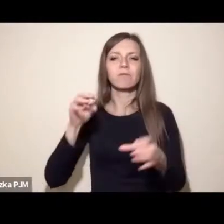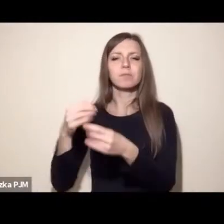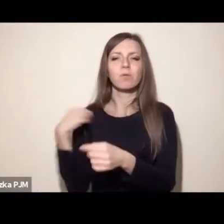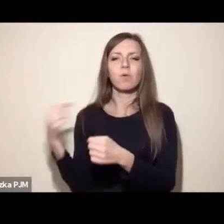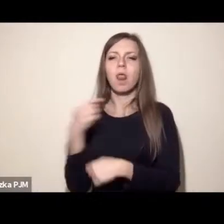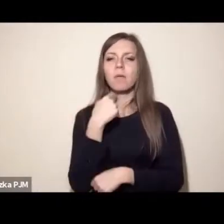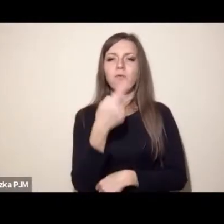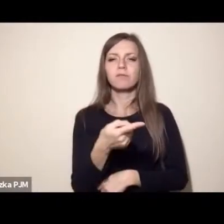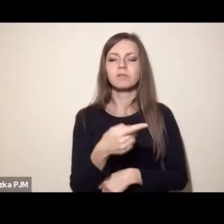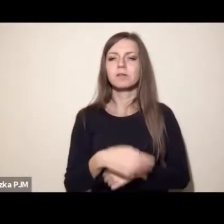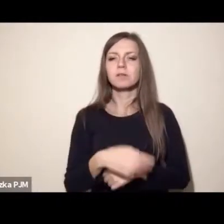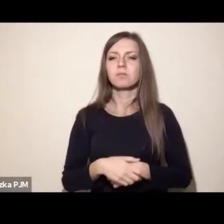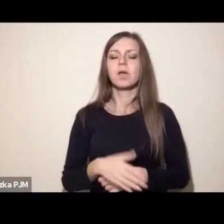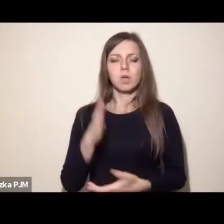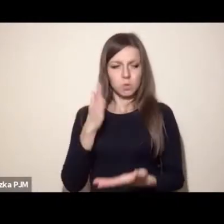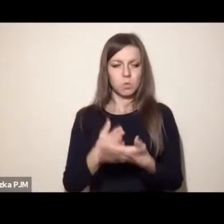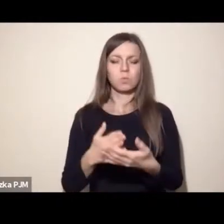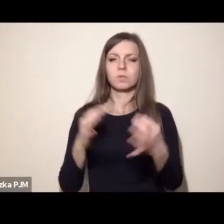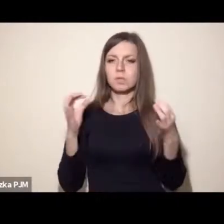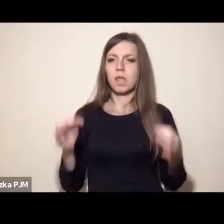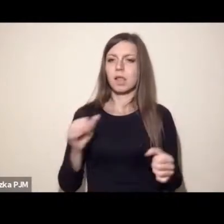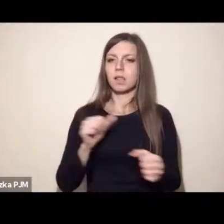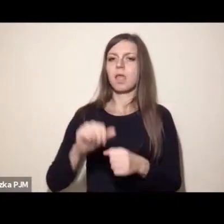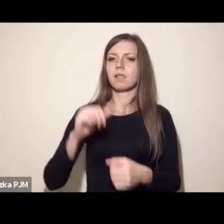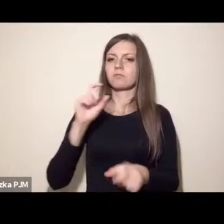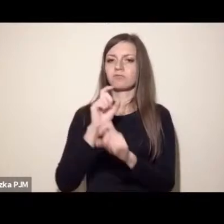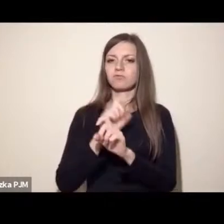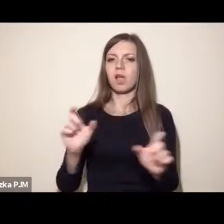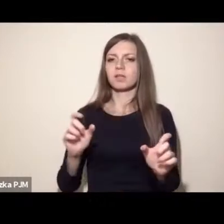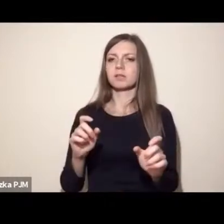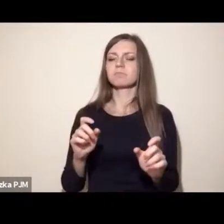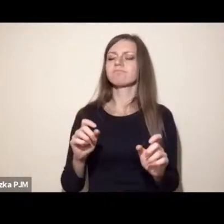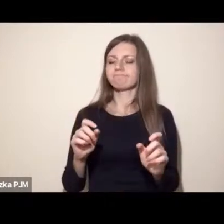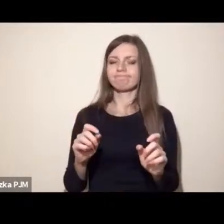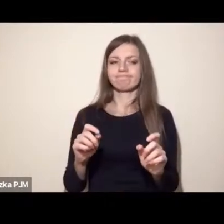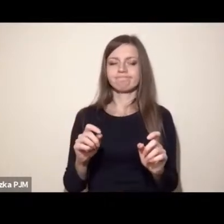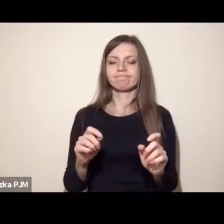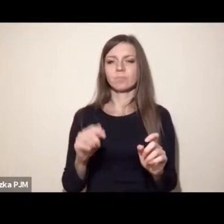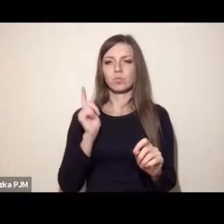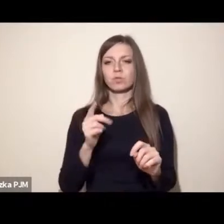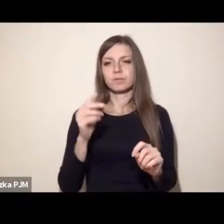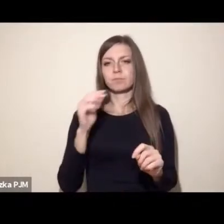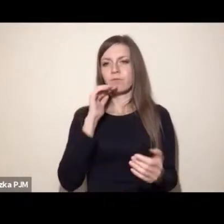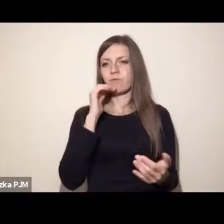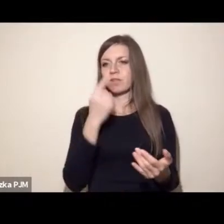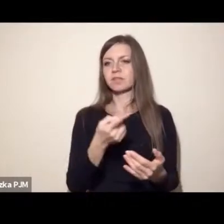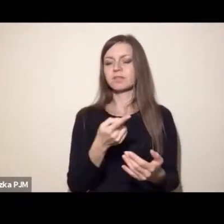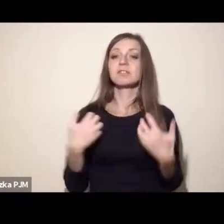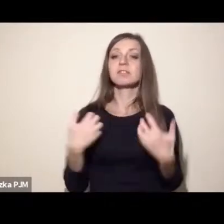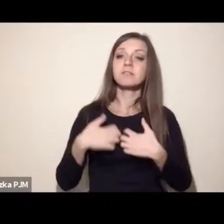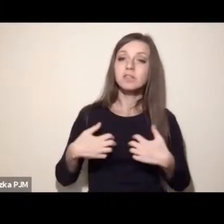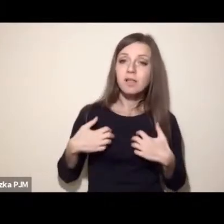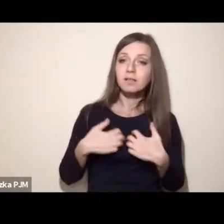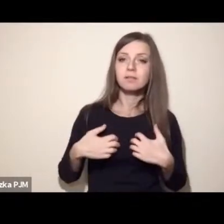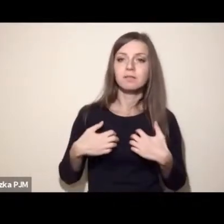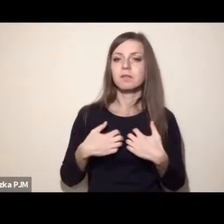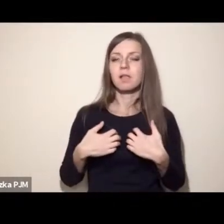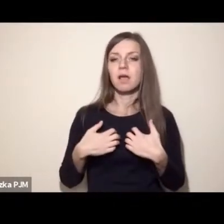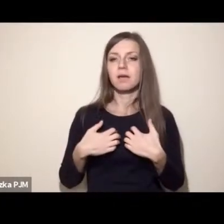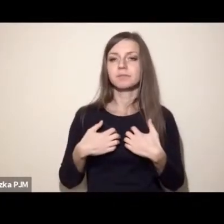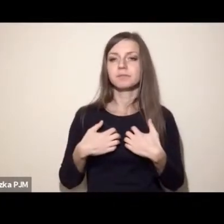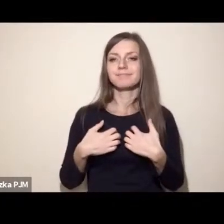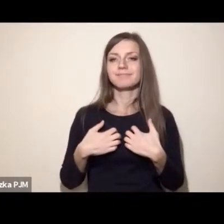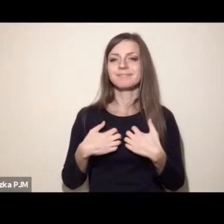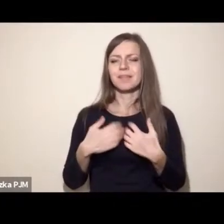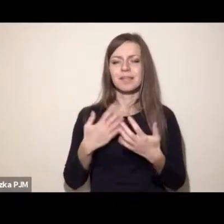nadszedł już czas na to, żebyśmy przyznali zwierzętom różnym, zależności od gatunku, to jakby przytaczam tylko jej